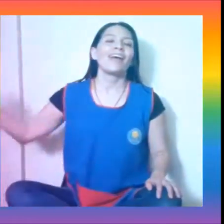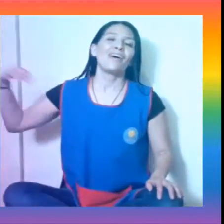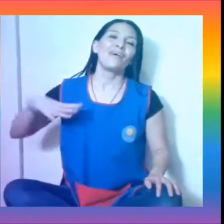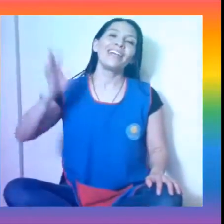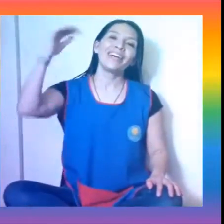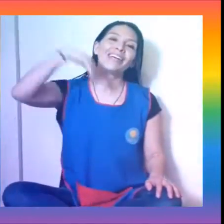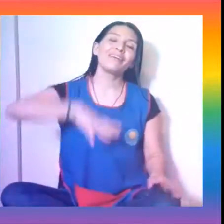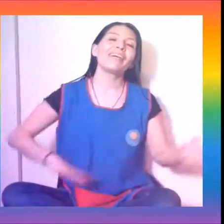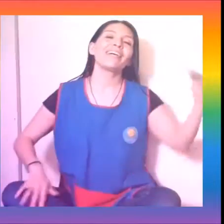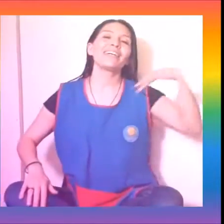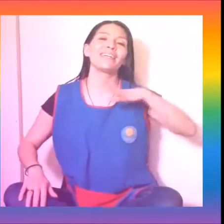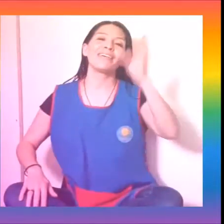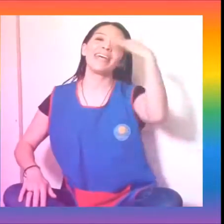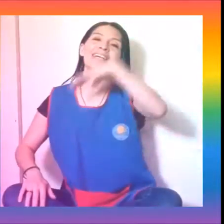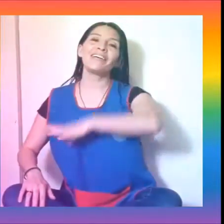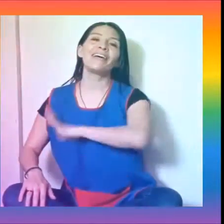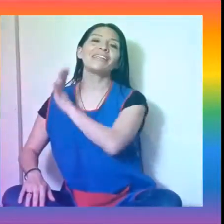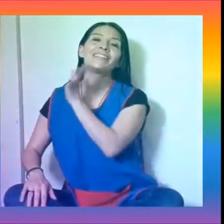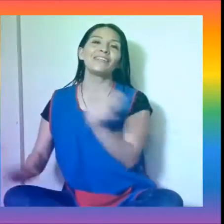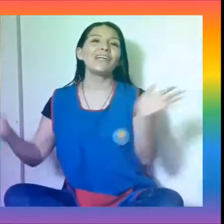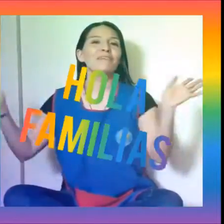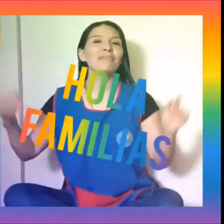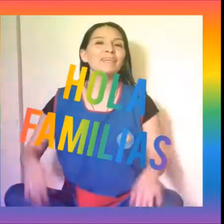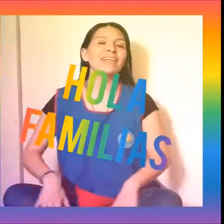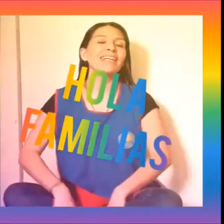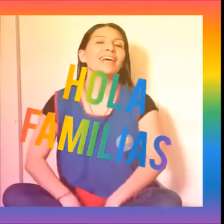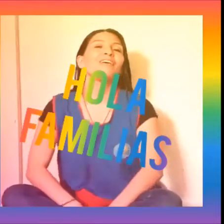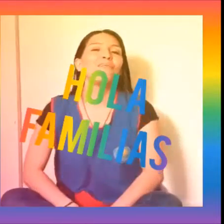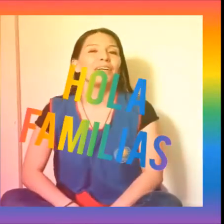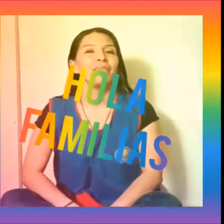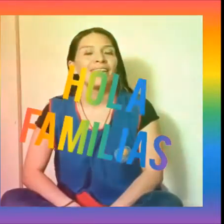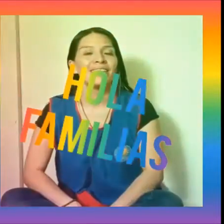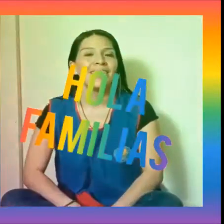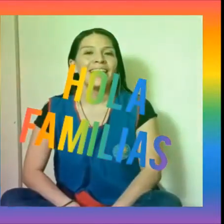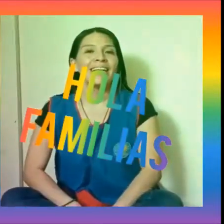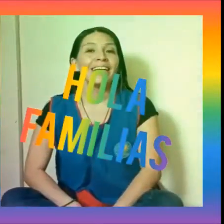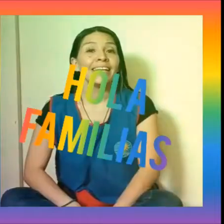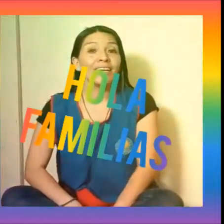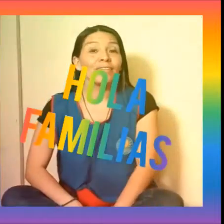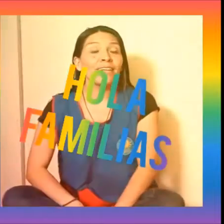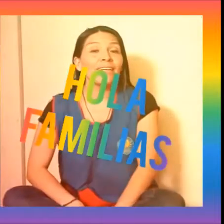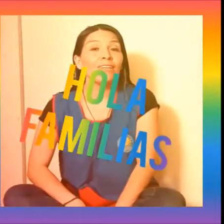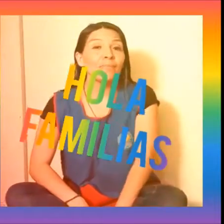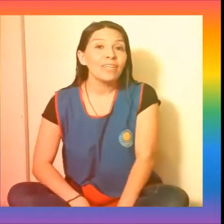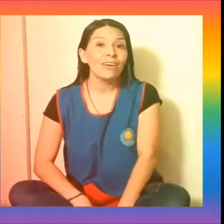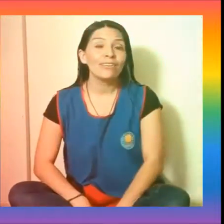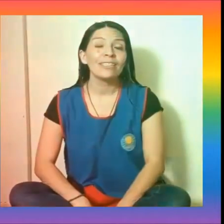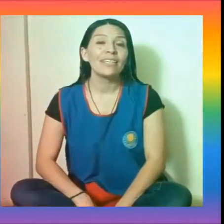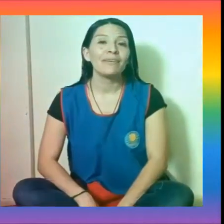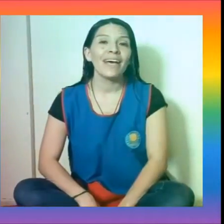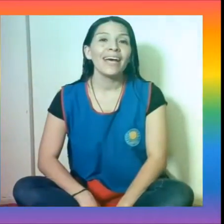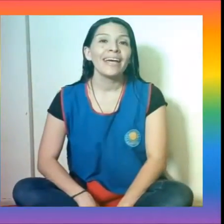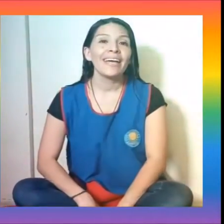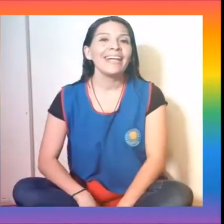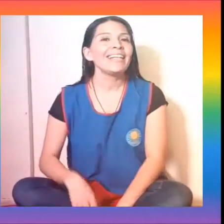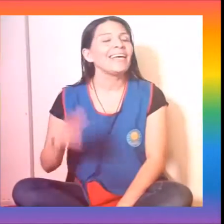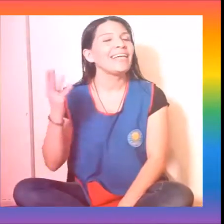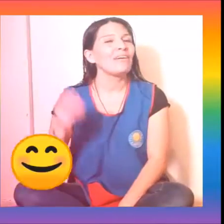Hola, ¿qué vienen? Hola, ¿qué van? Hola, familias, ¿cómo les va? Les quería contar que el domingo se celebra el Día de la